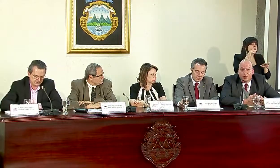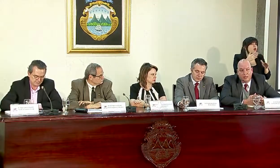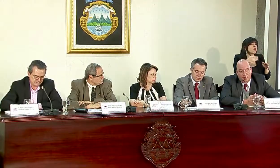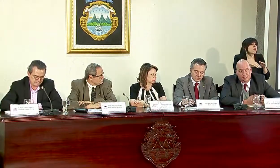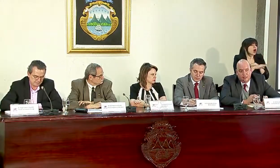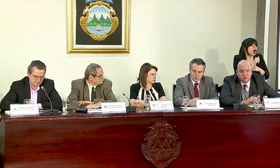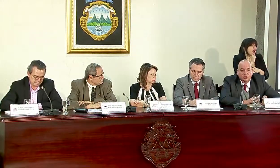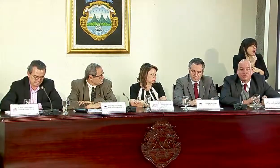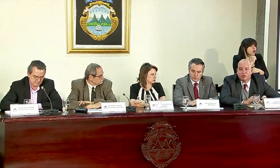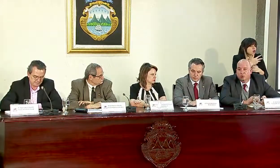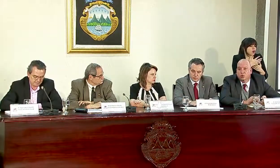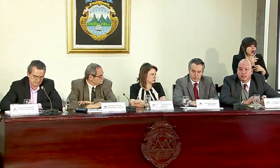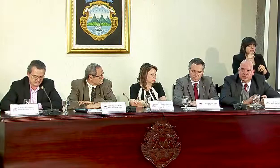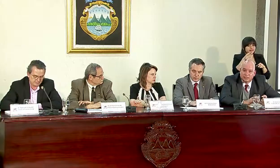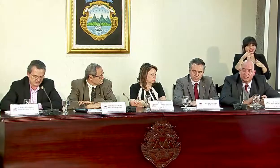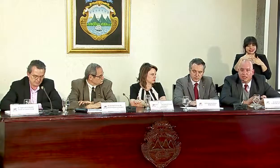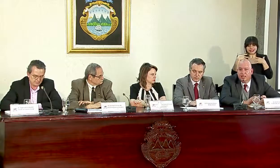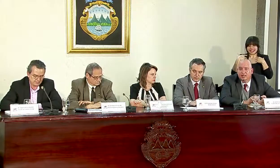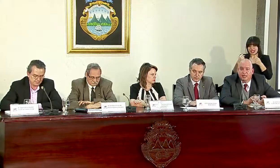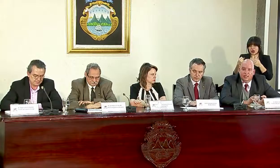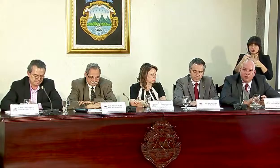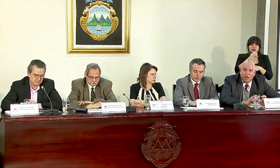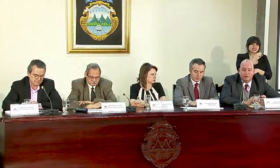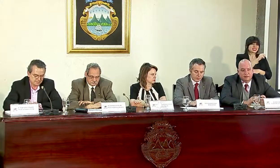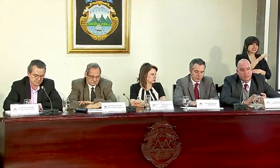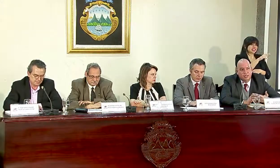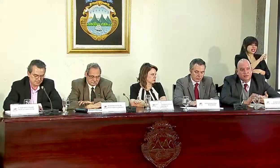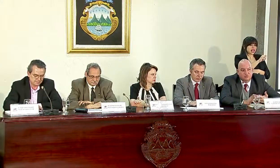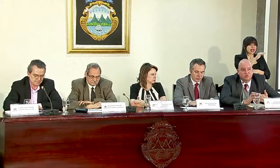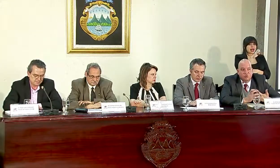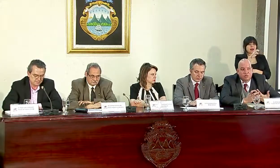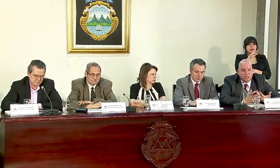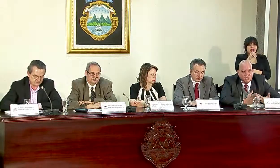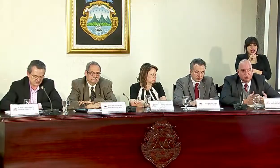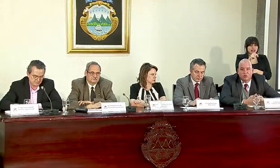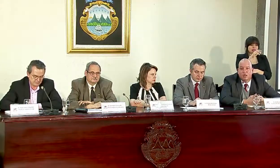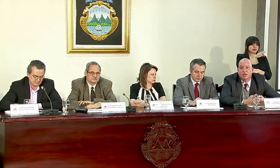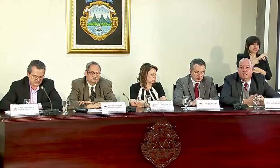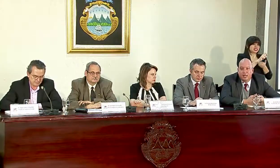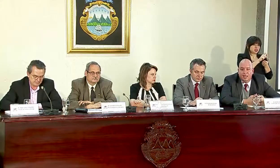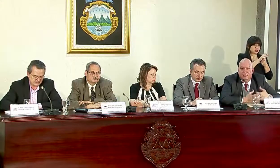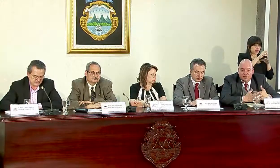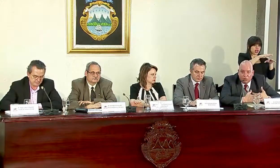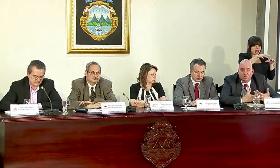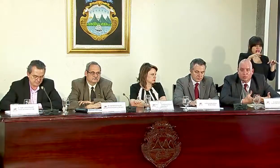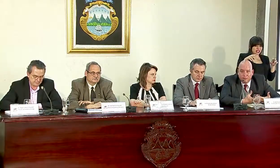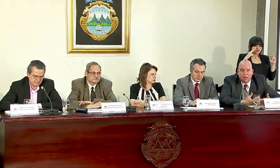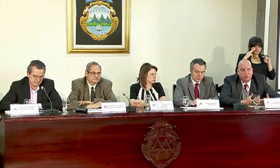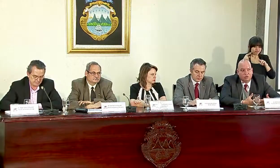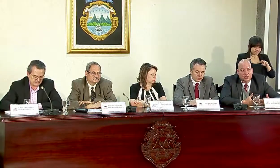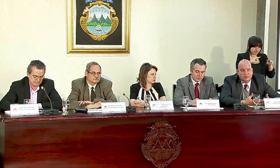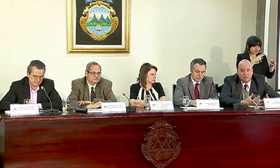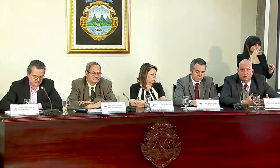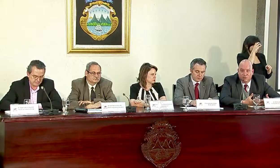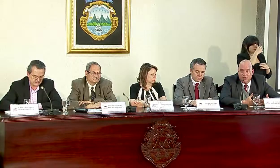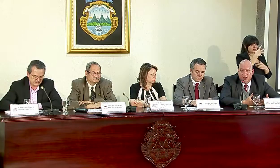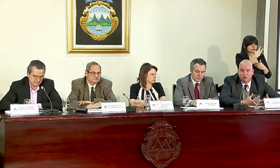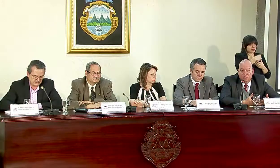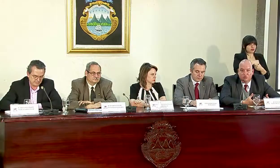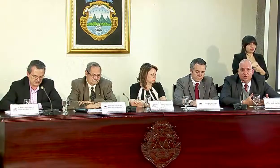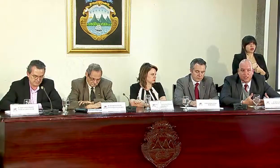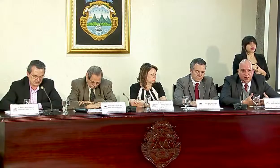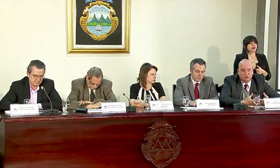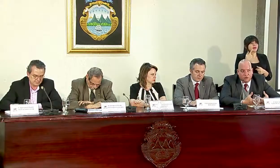agua en centros de salud, en Cincinnati, en UIs, en centros educativos que están contemplados ser